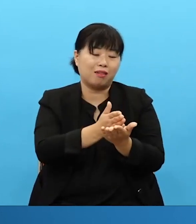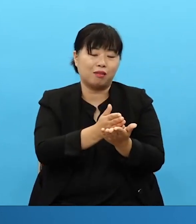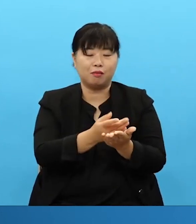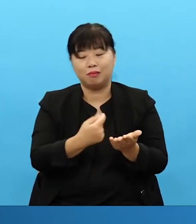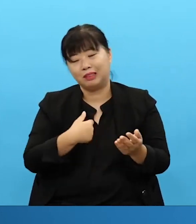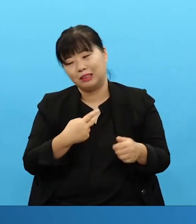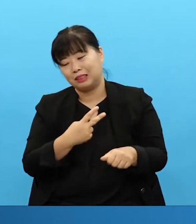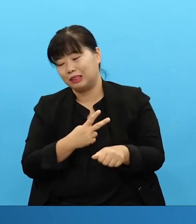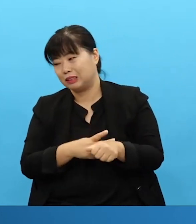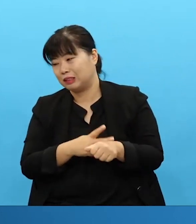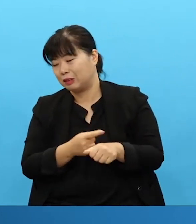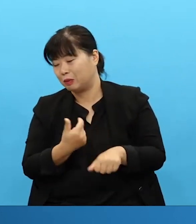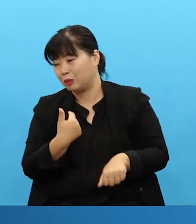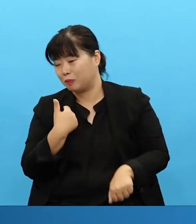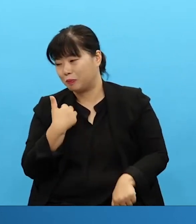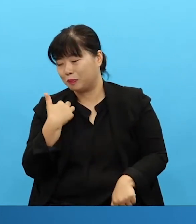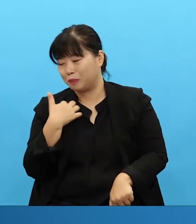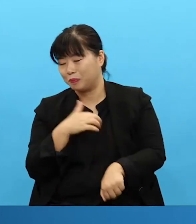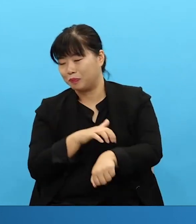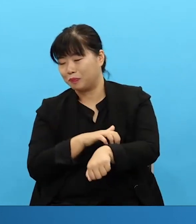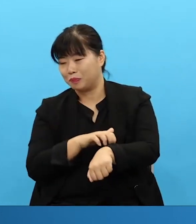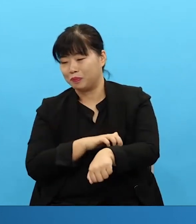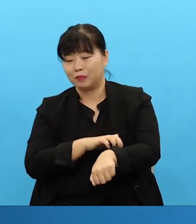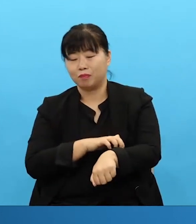the missionary is doing. And they can't say anything about that.